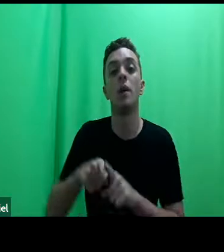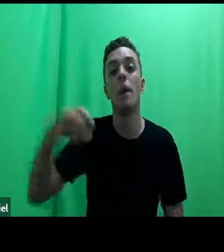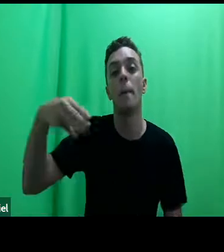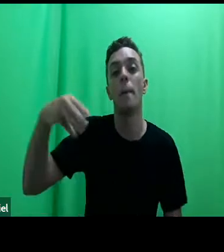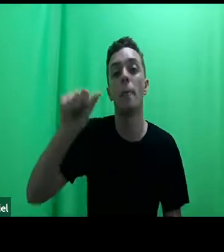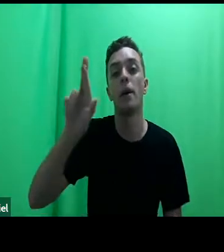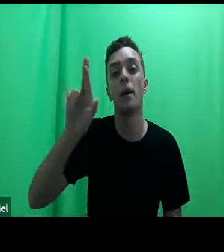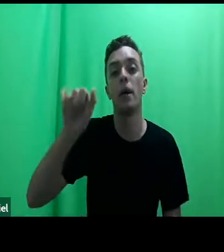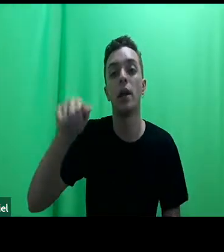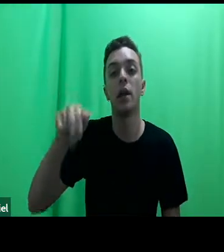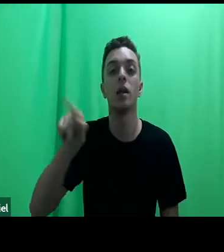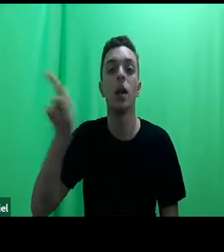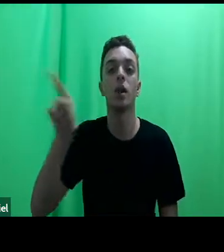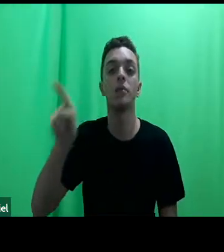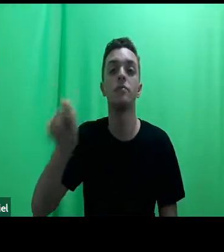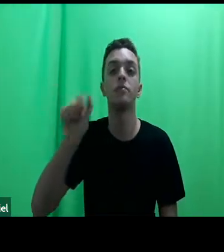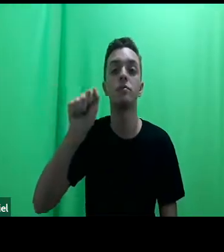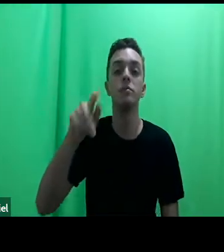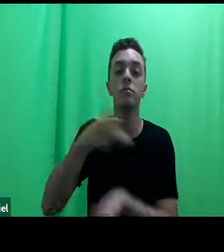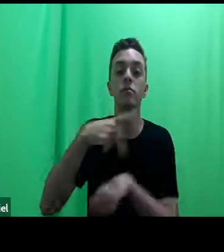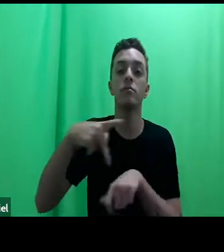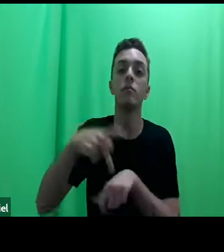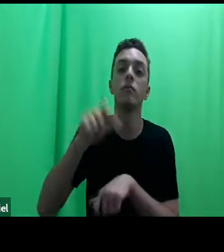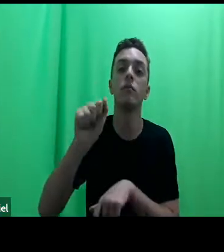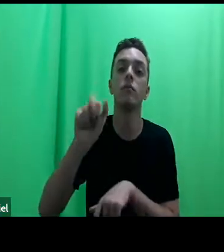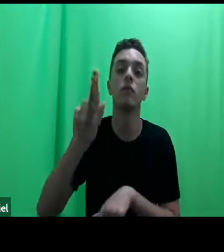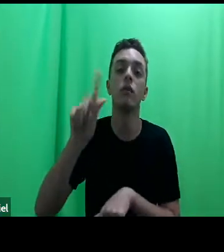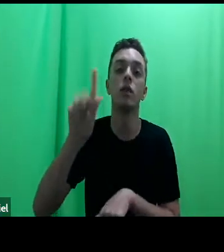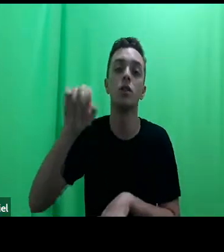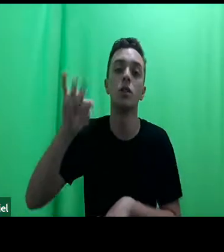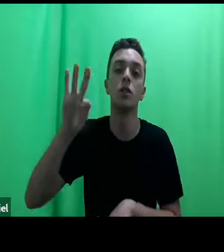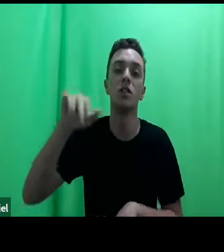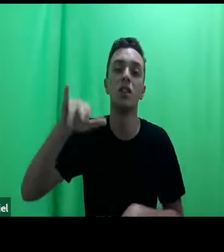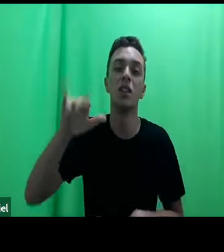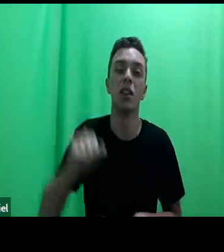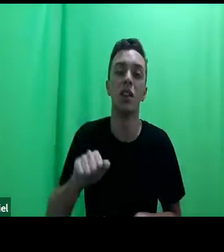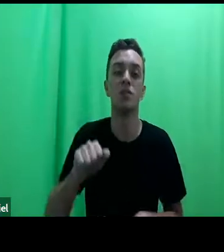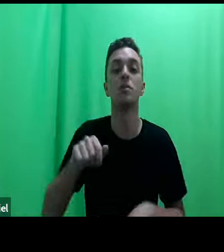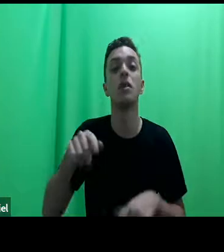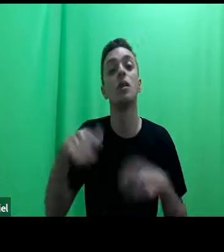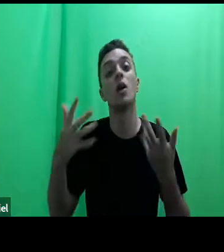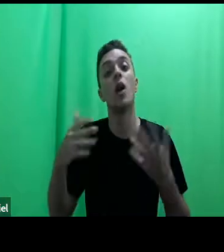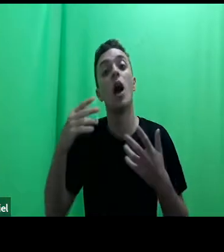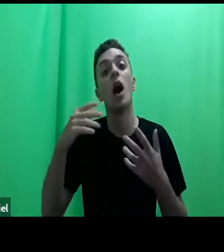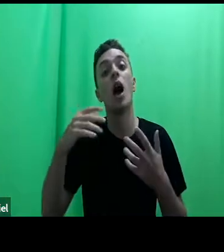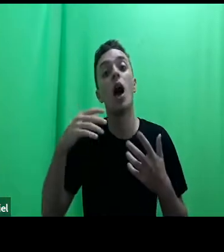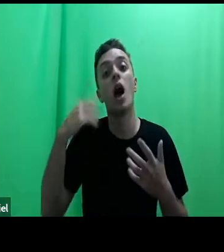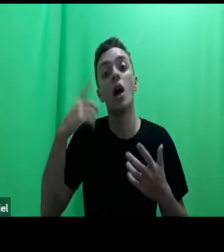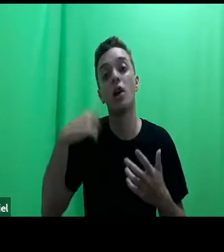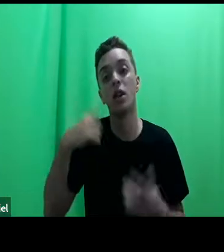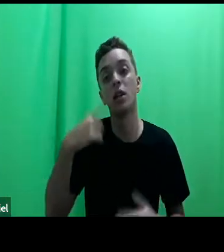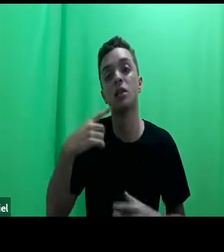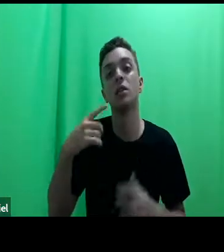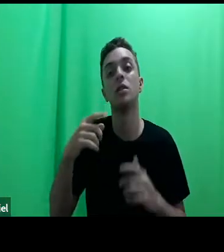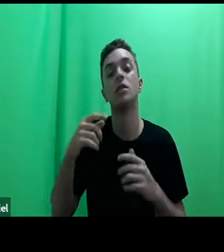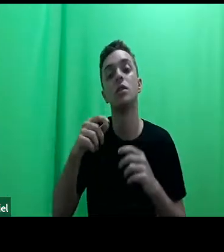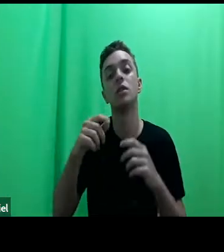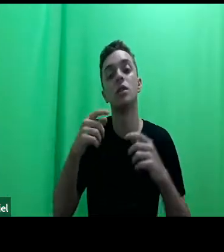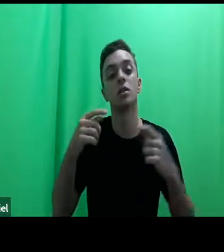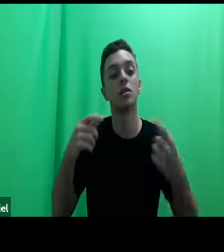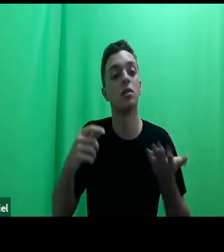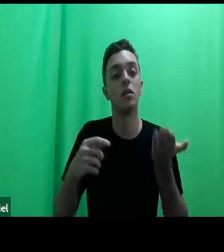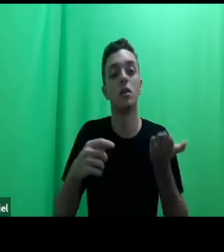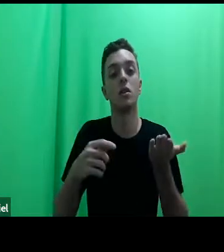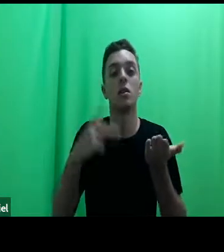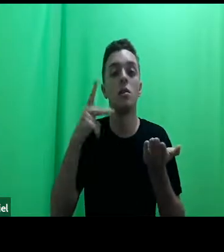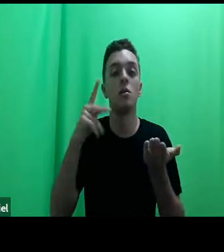fazem uma distinção muito clara. A advocacia popular, ao contrário da advocacia de interesse público,